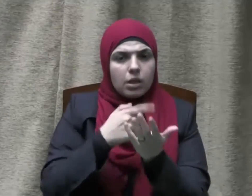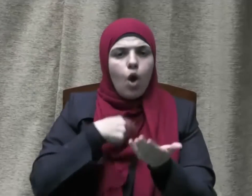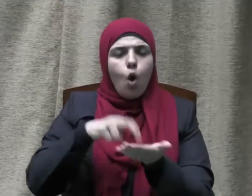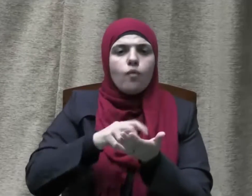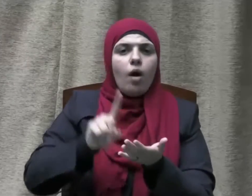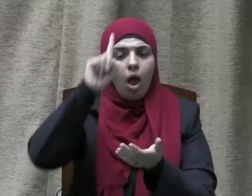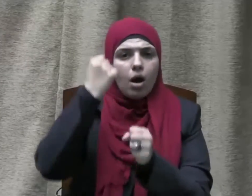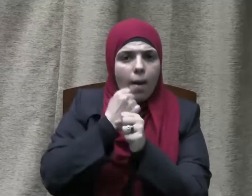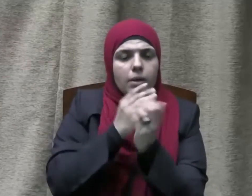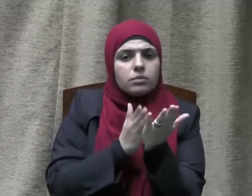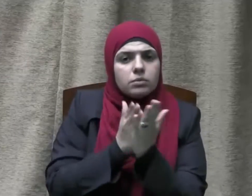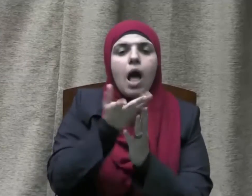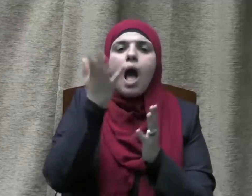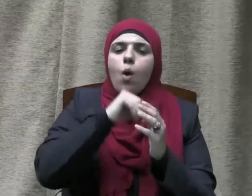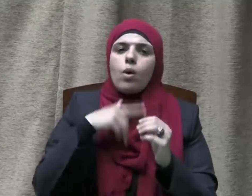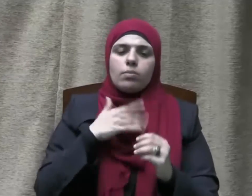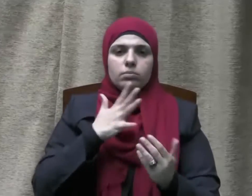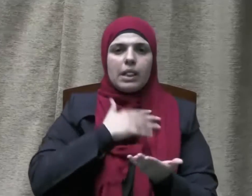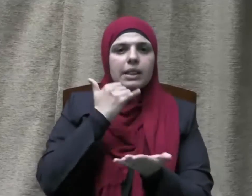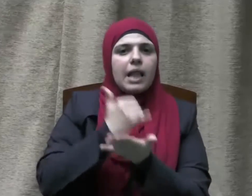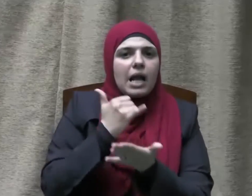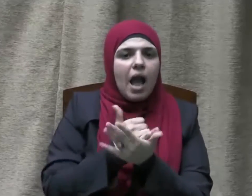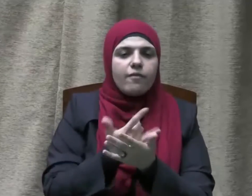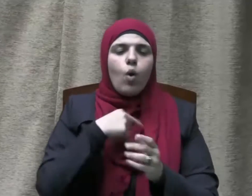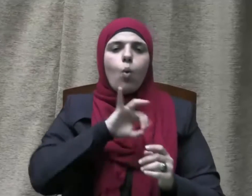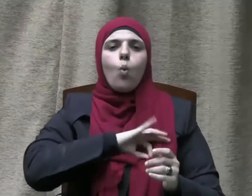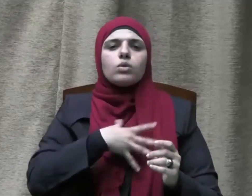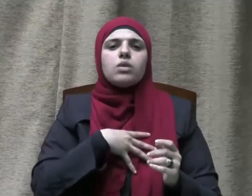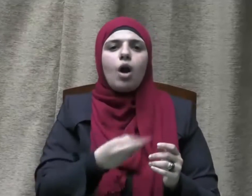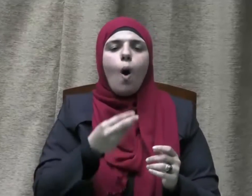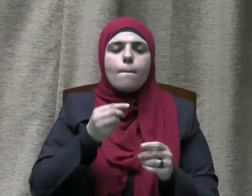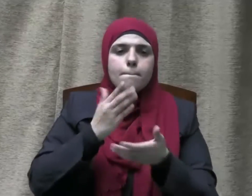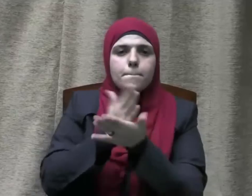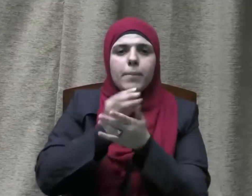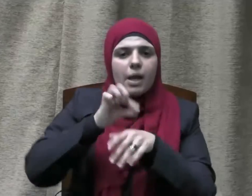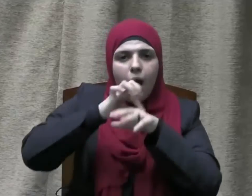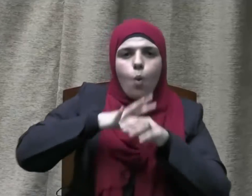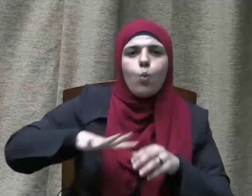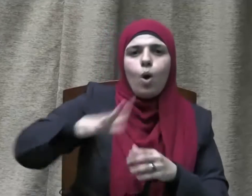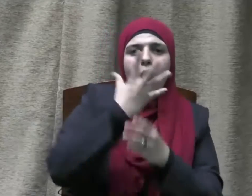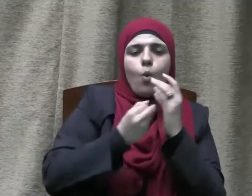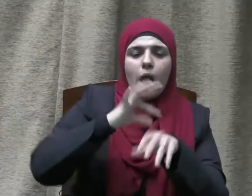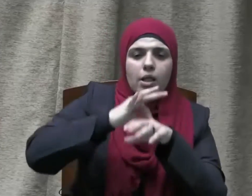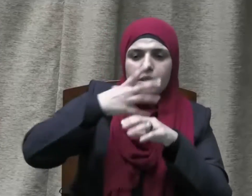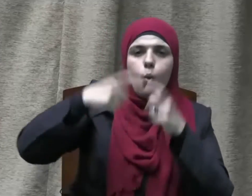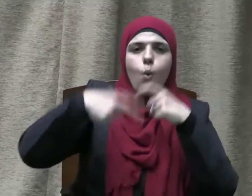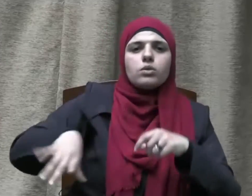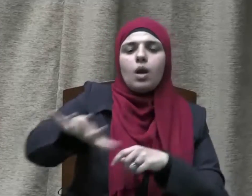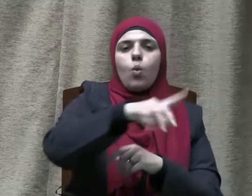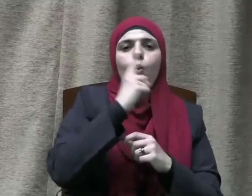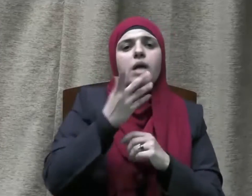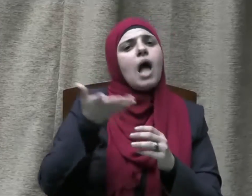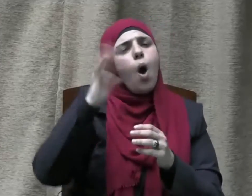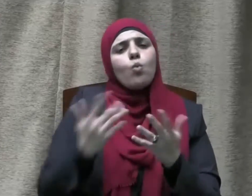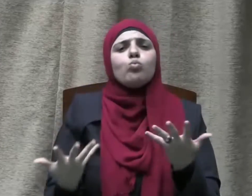أم بالتكافل والتراحم بين أبناء الوطن الواحد أم بالمشاركة